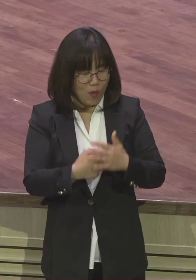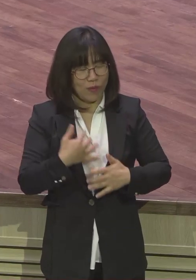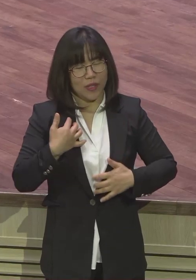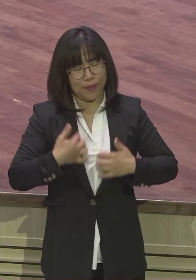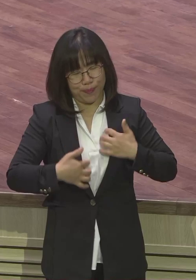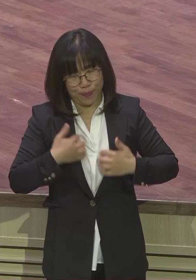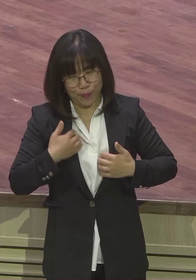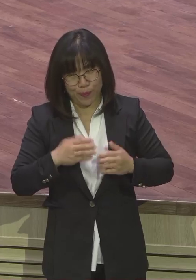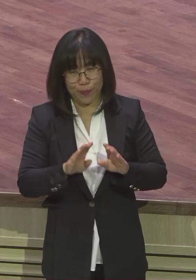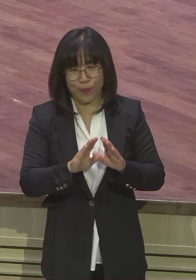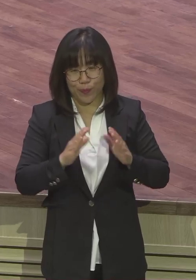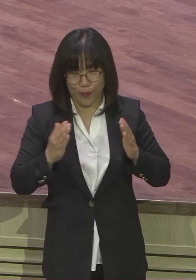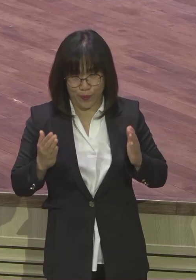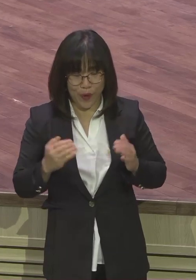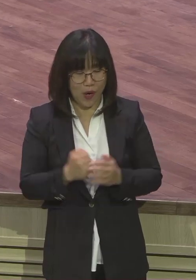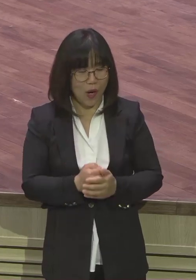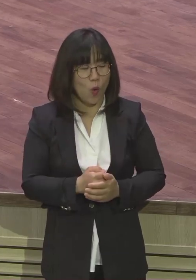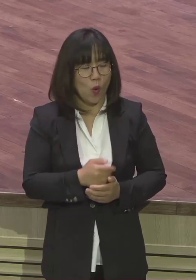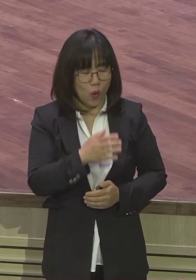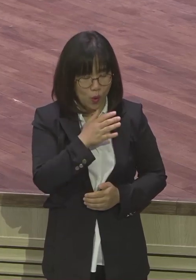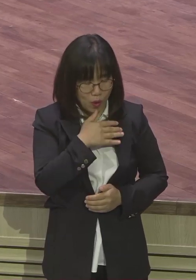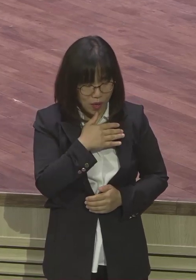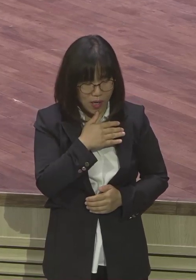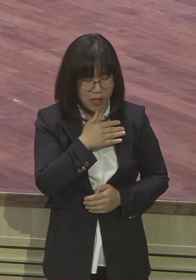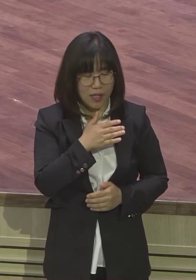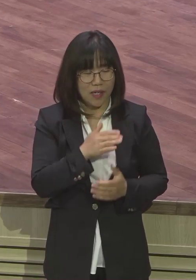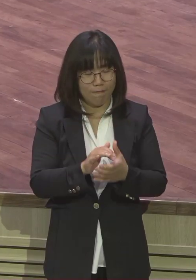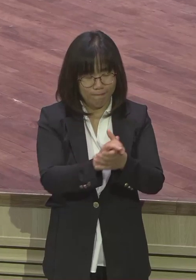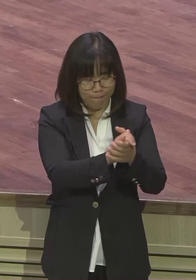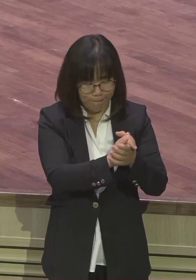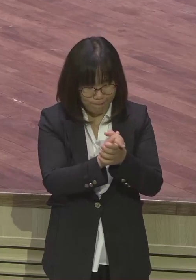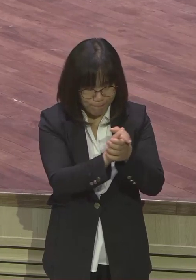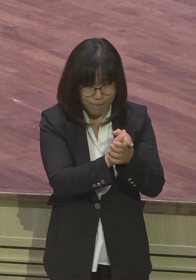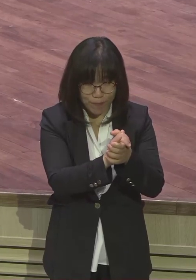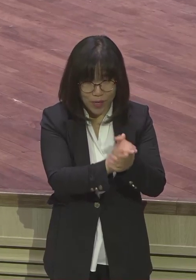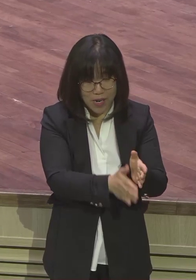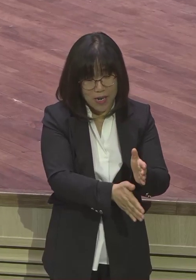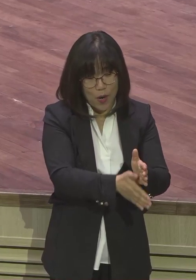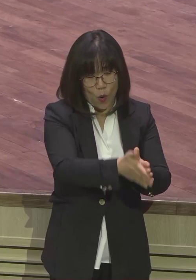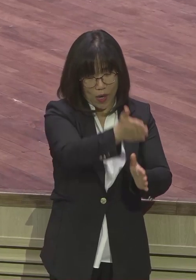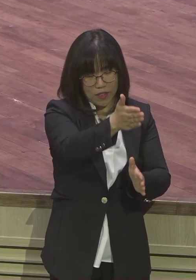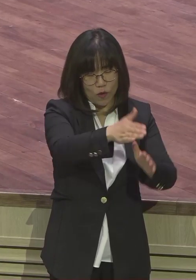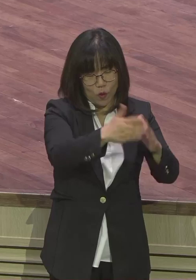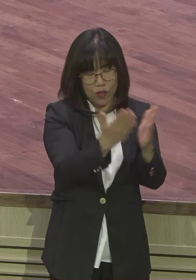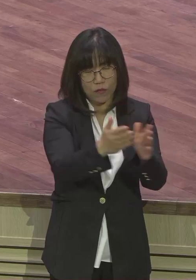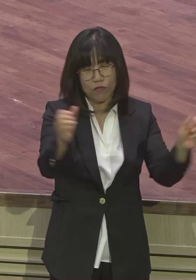이제 더 이상 둘 사이에 걸림들이 없었어요. 딱 20년을 하룻밤 사이에 건넨 거예요.